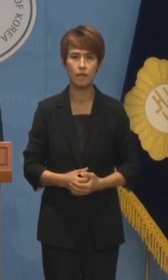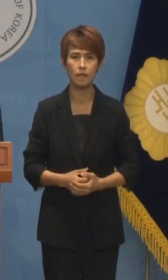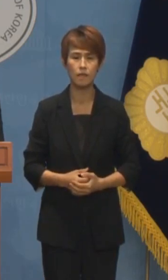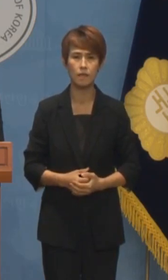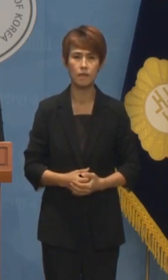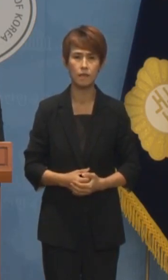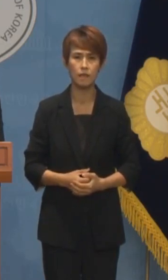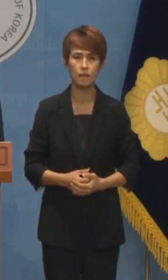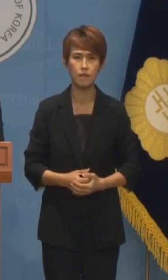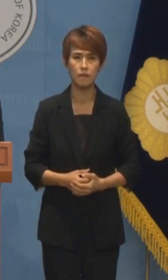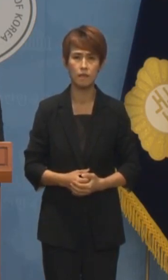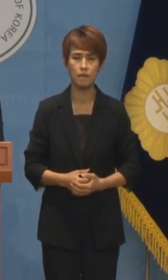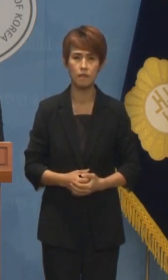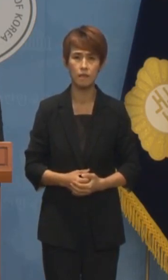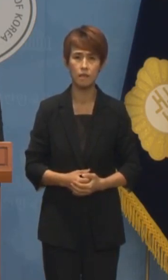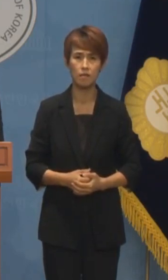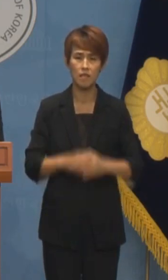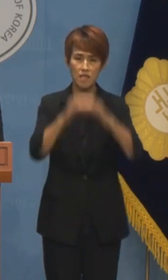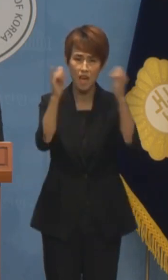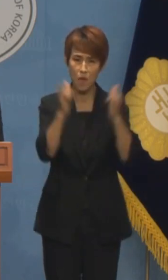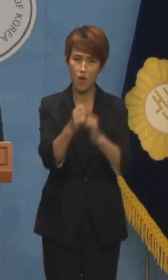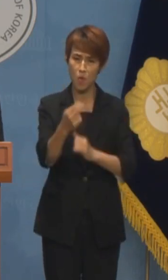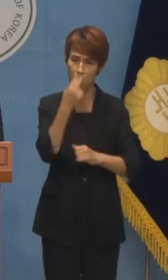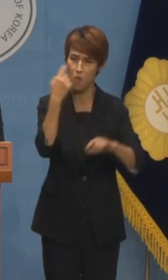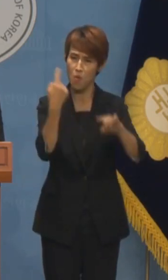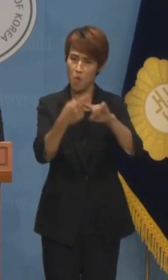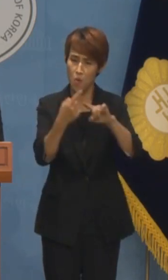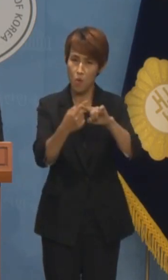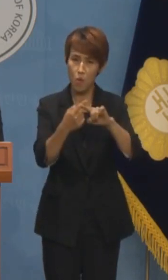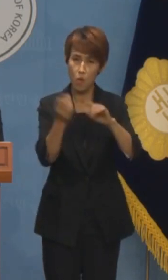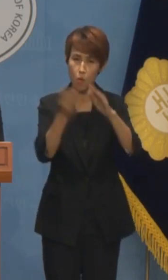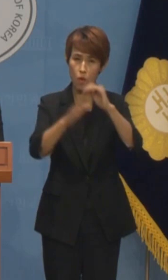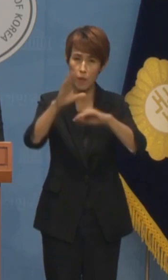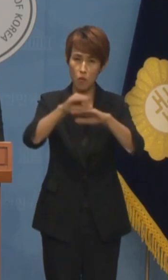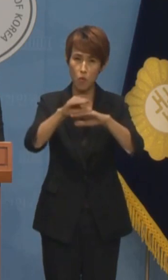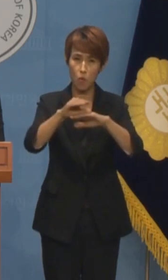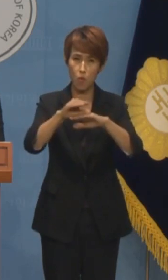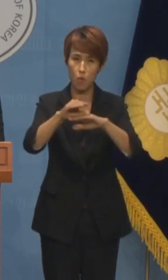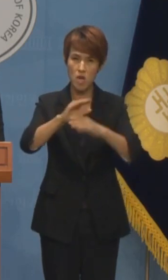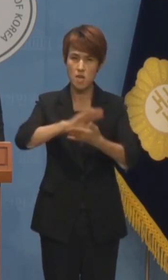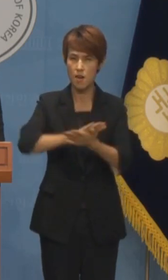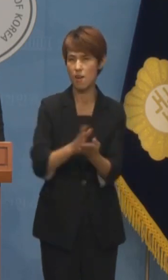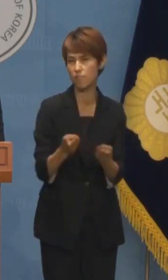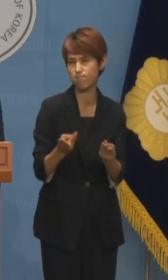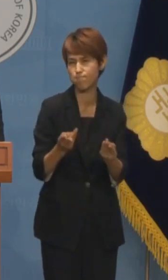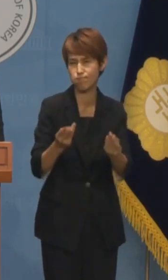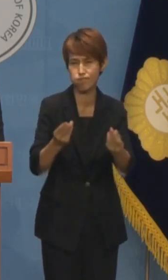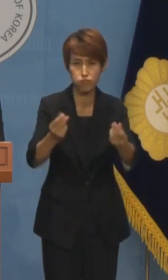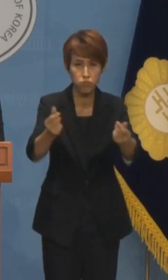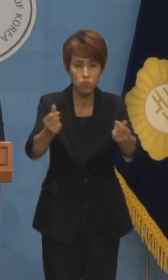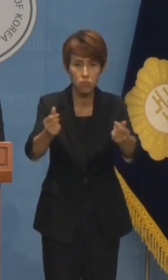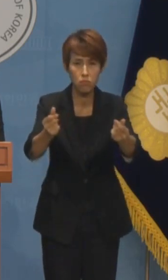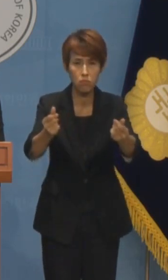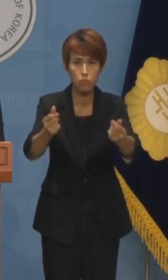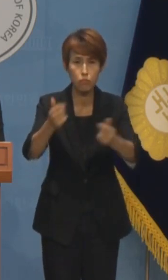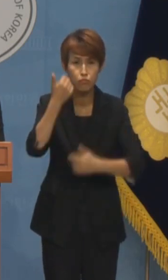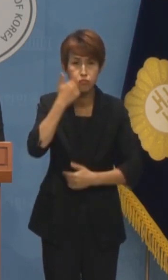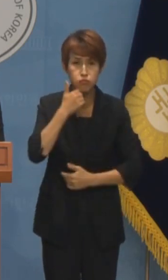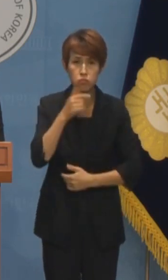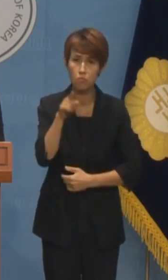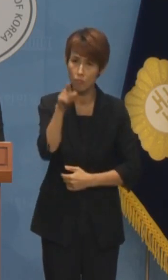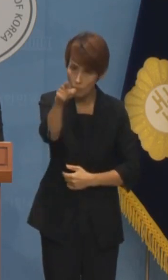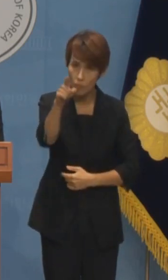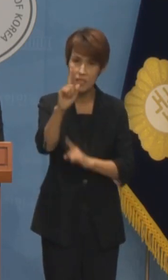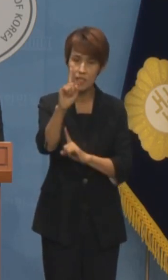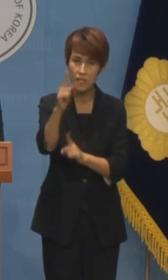지금 그 사회적 공기를 무차별 총기 난사로 산산히 파괴하고 있는 것은 바로 본인